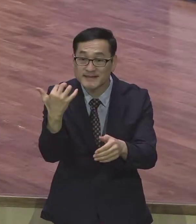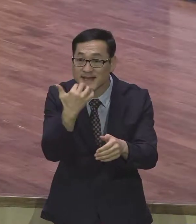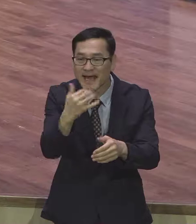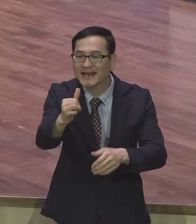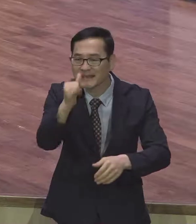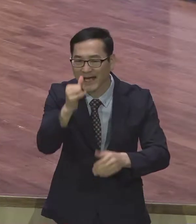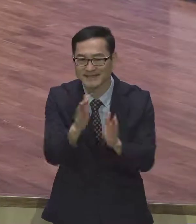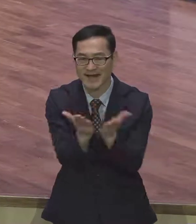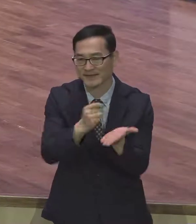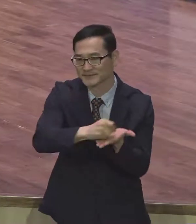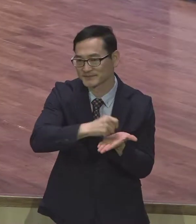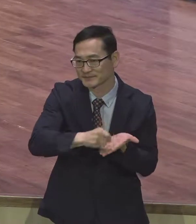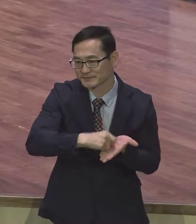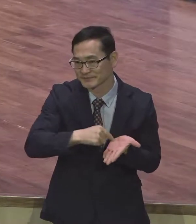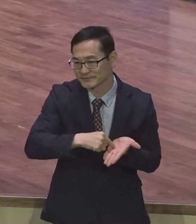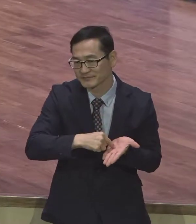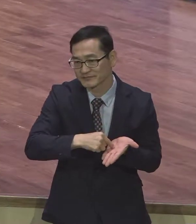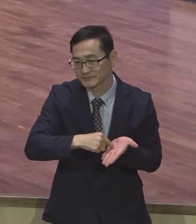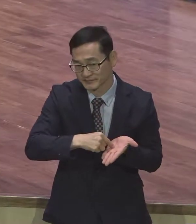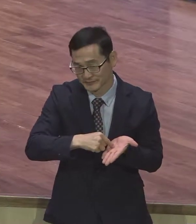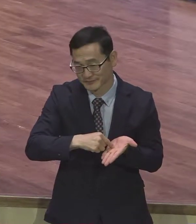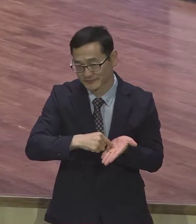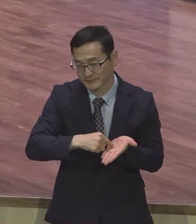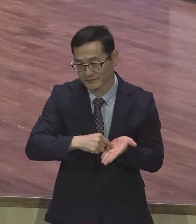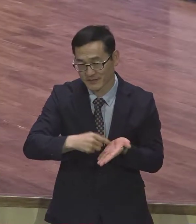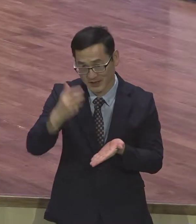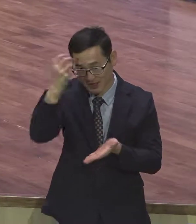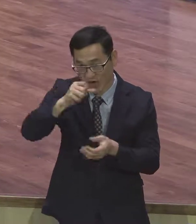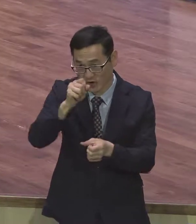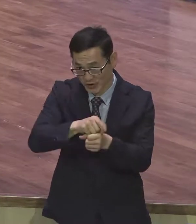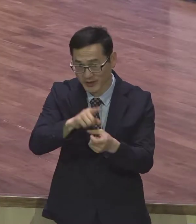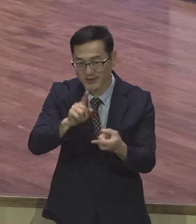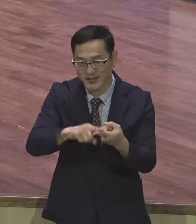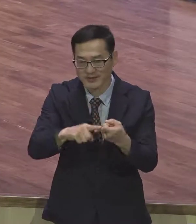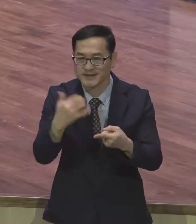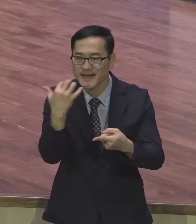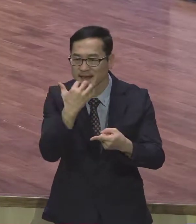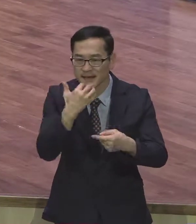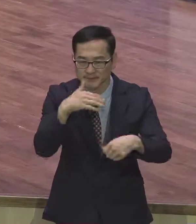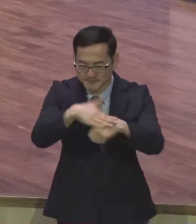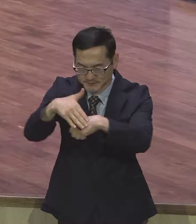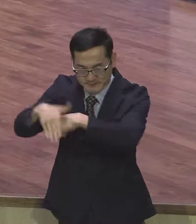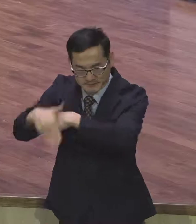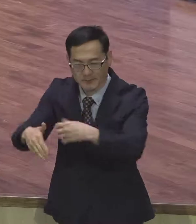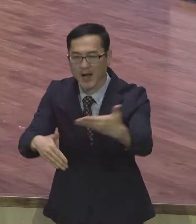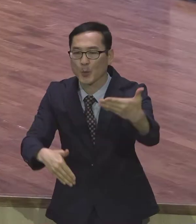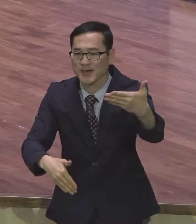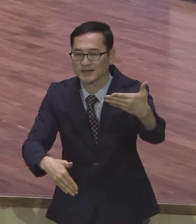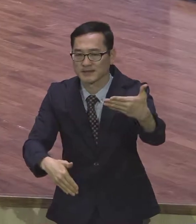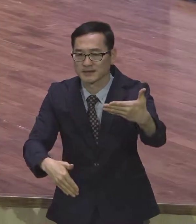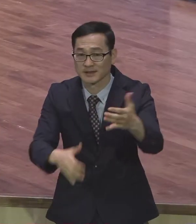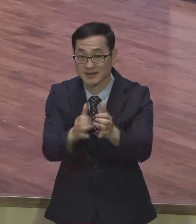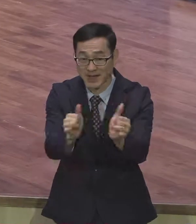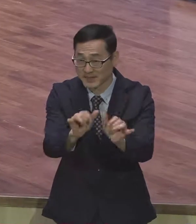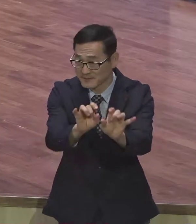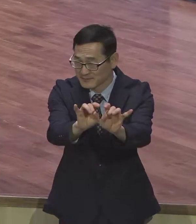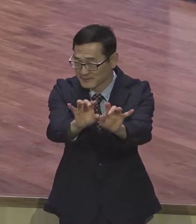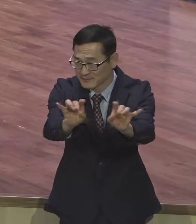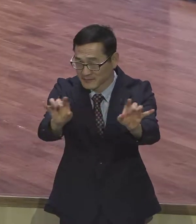다양한 영성의 색깔에 대해서 아홉 가지 분류를 해놨습니다. 사람마다 하나님을